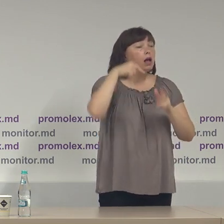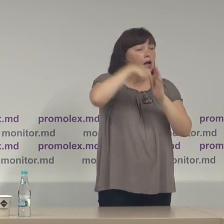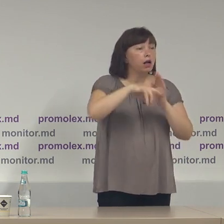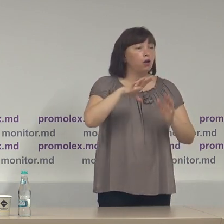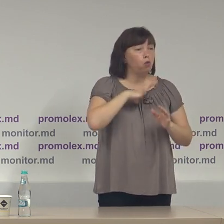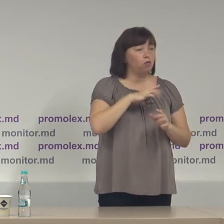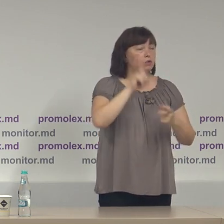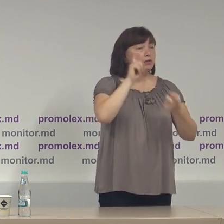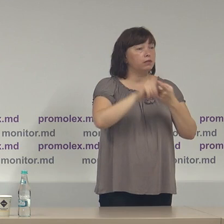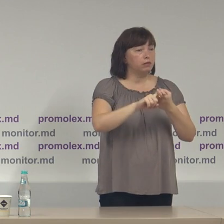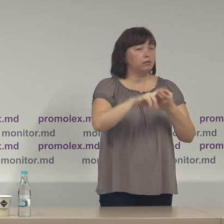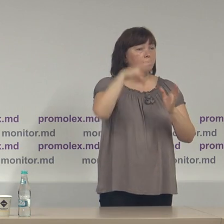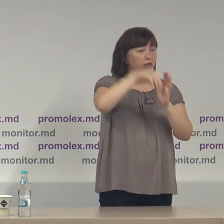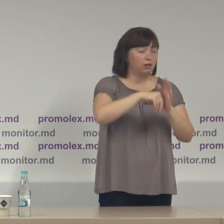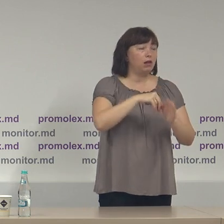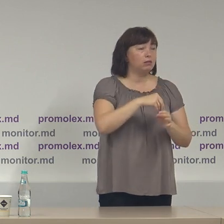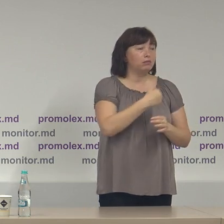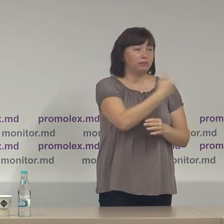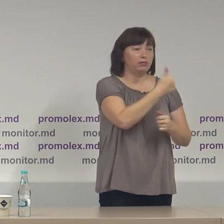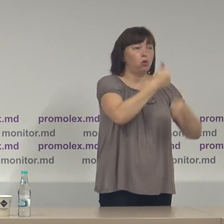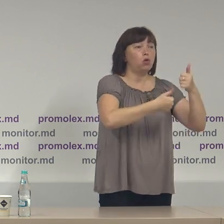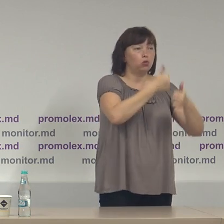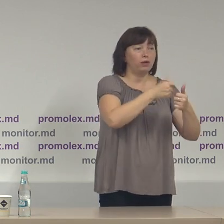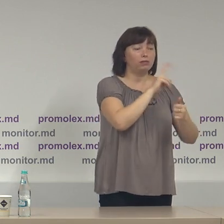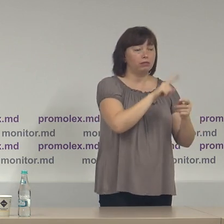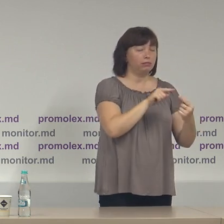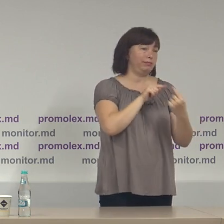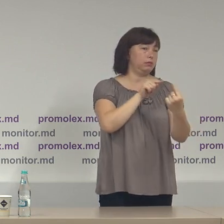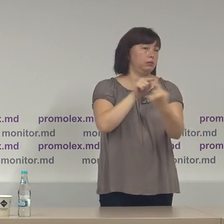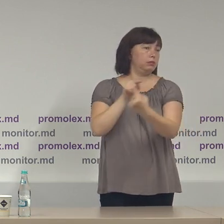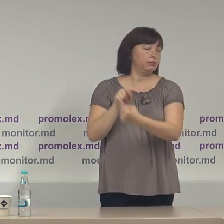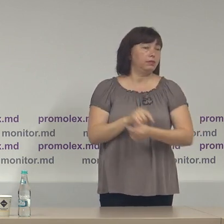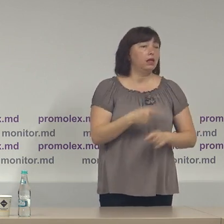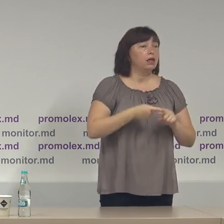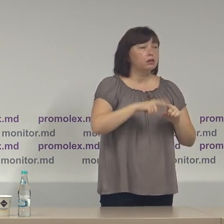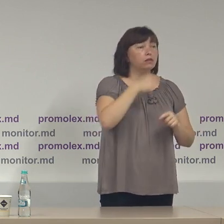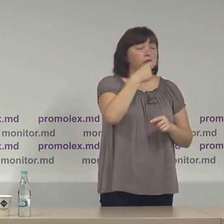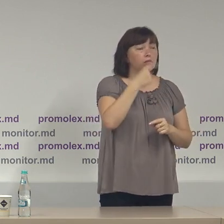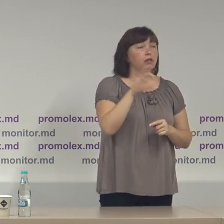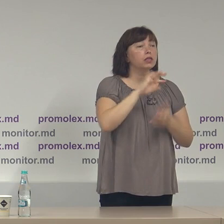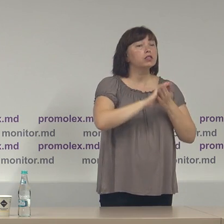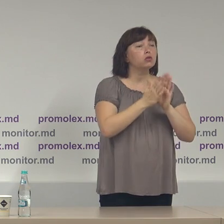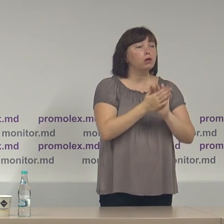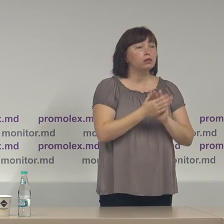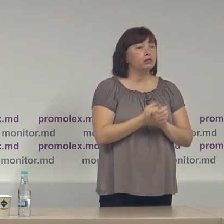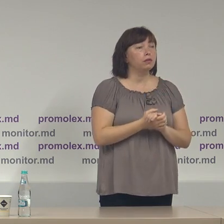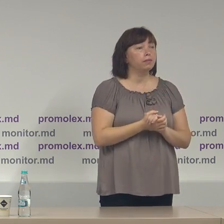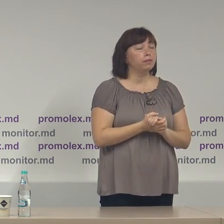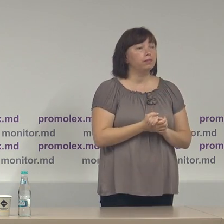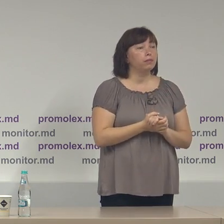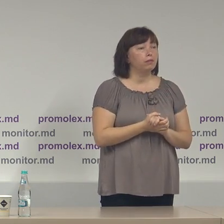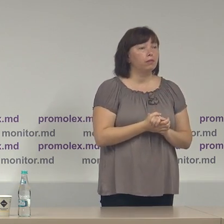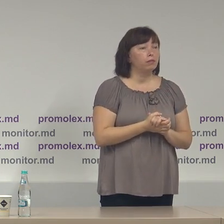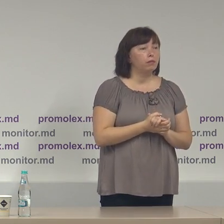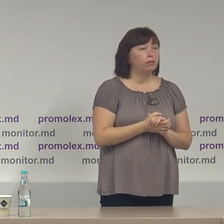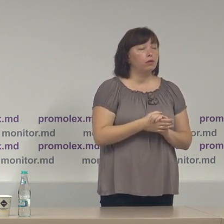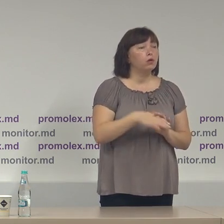vizați potențiale concurențe electorale este vorba de situații care vizează pe